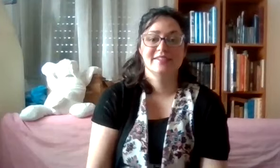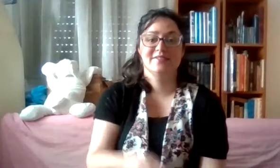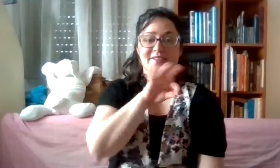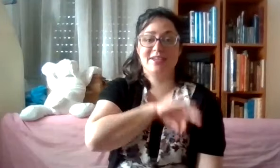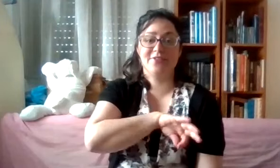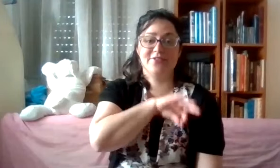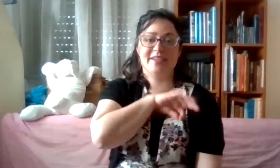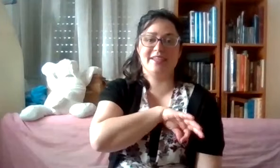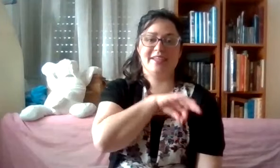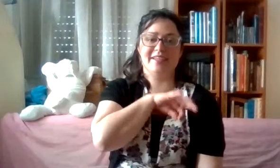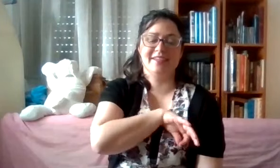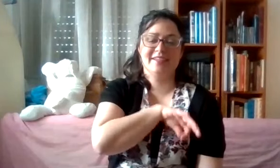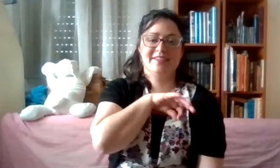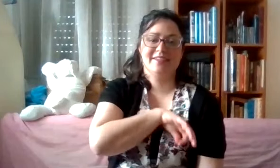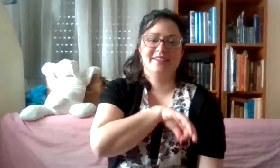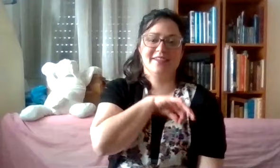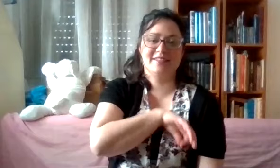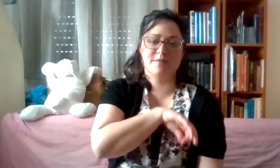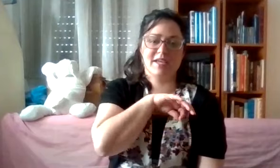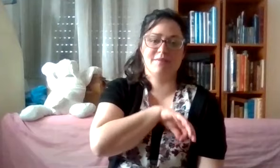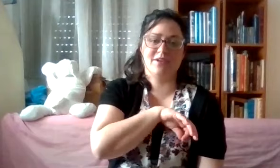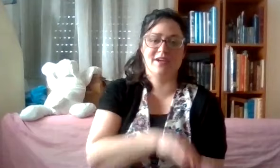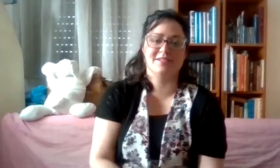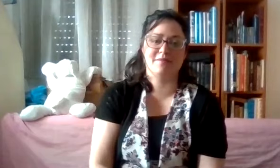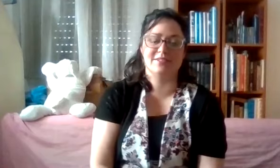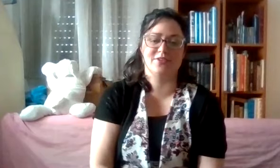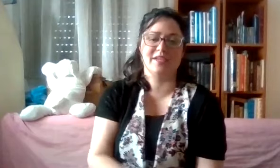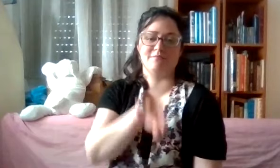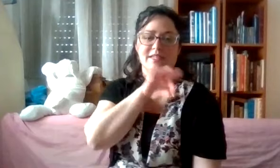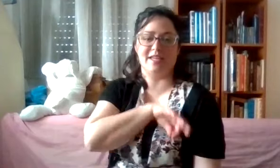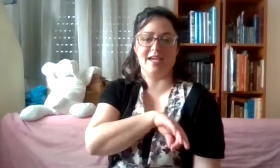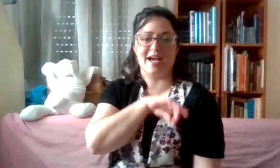יופי. אצל מרים אני רואה שממש זוכרים. מדיה.